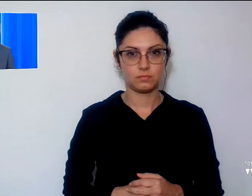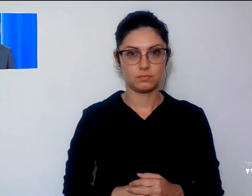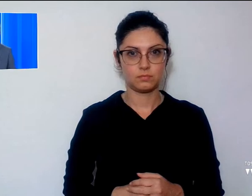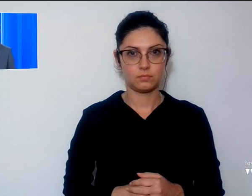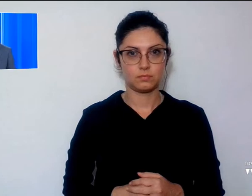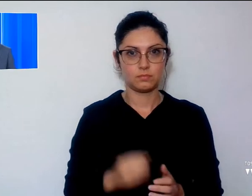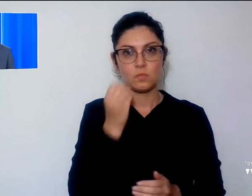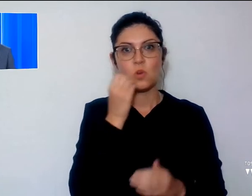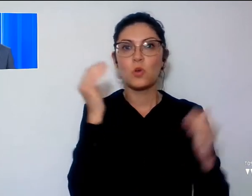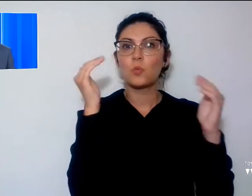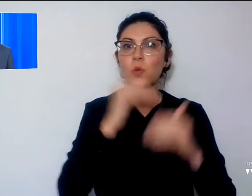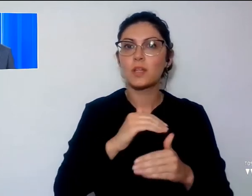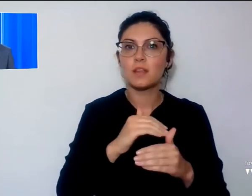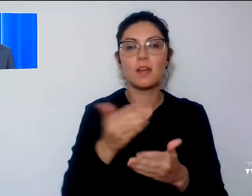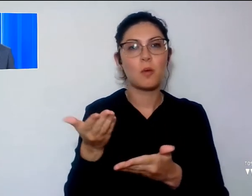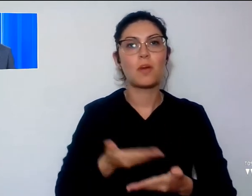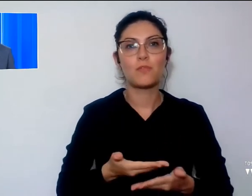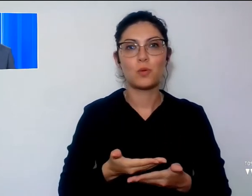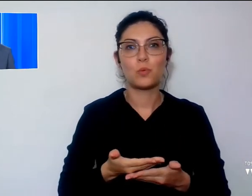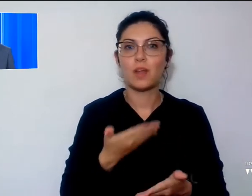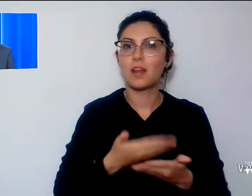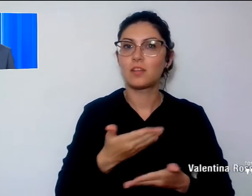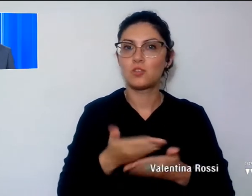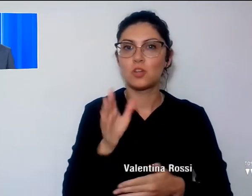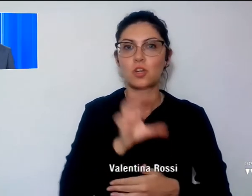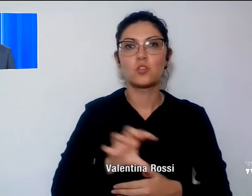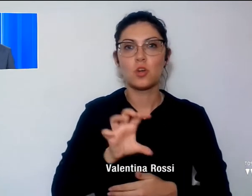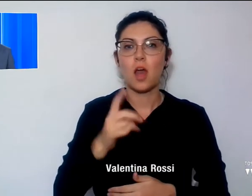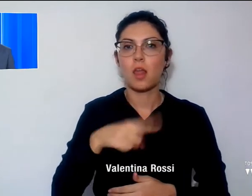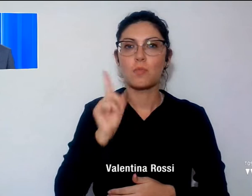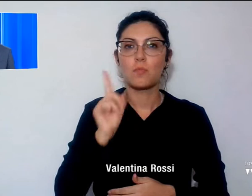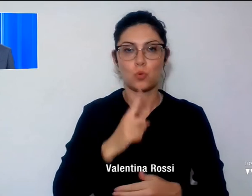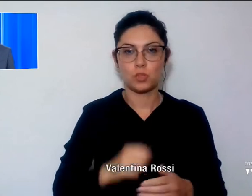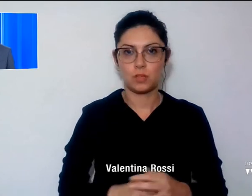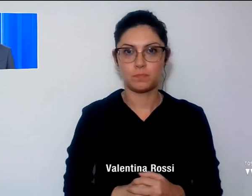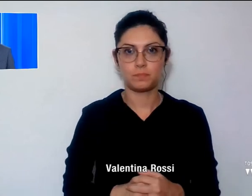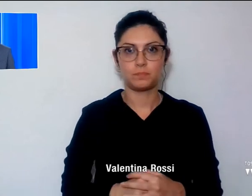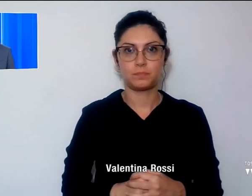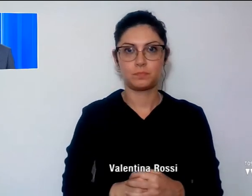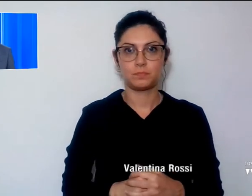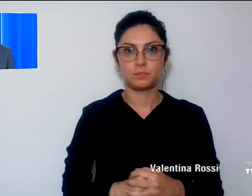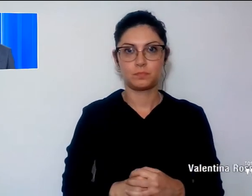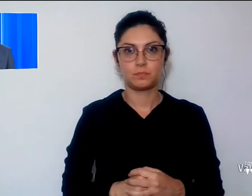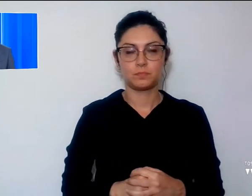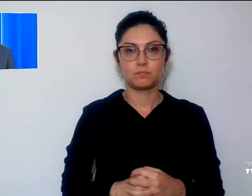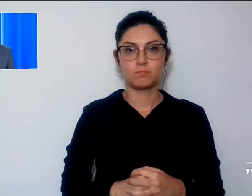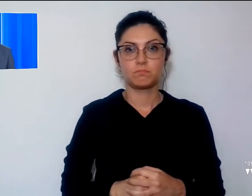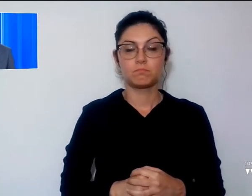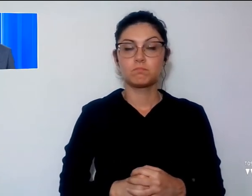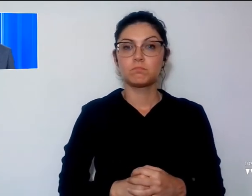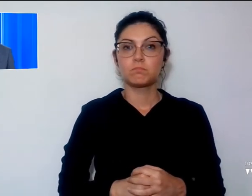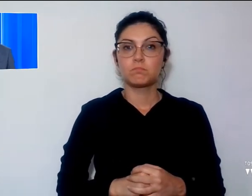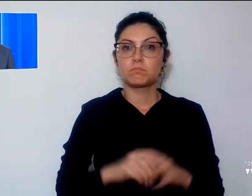Buonasera e benvenuti a questa edizione del telegiornale per i sordi. Scoperti dai